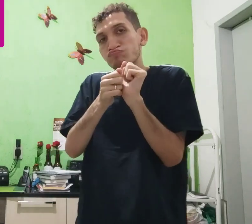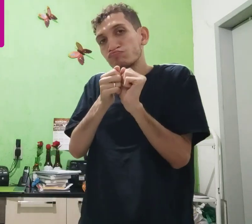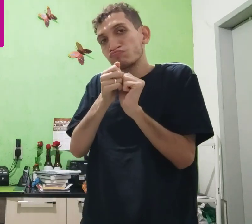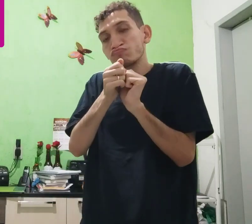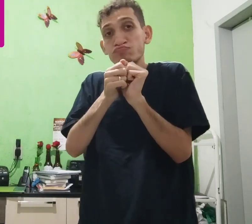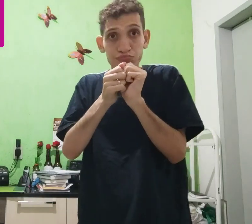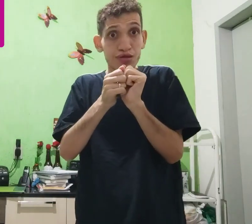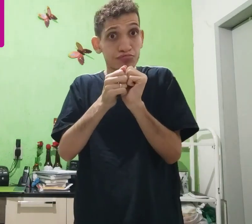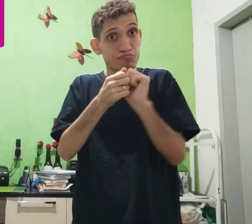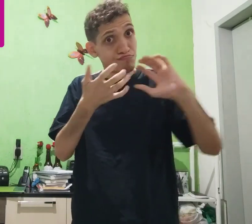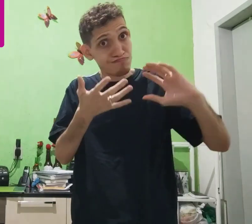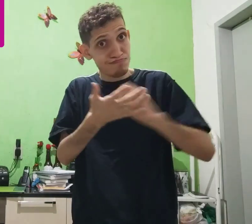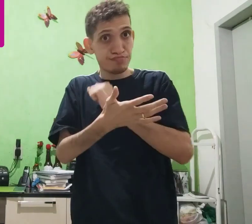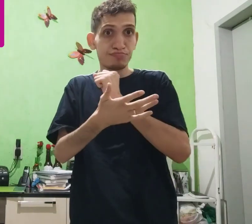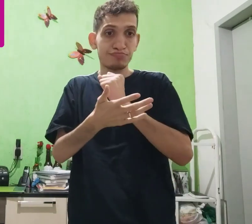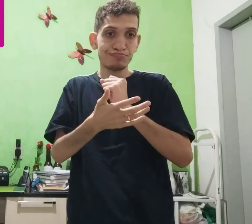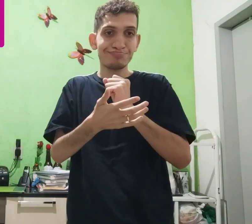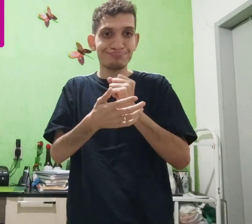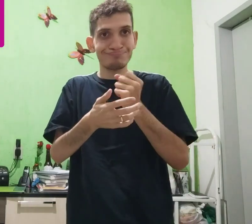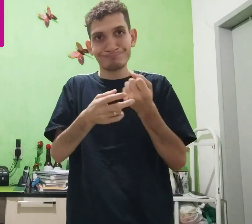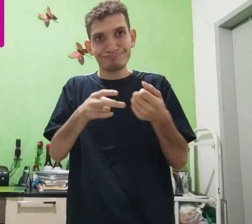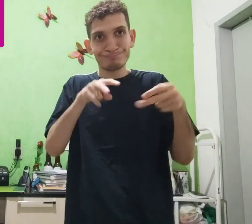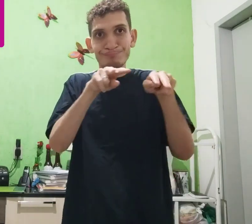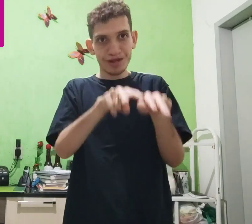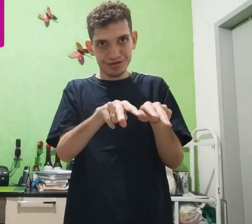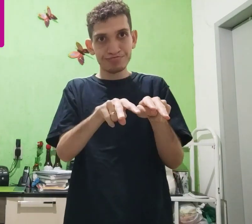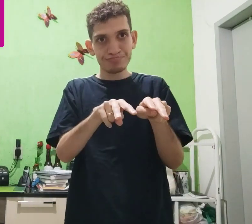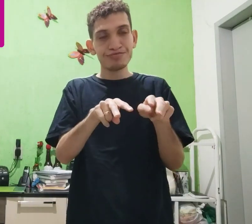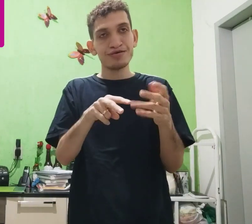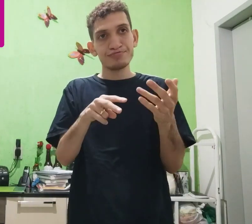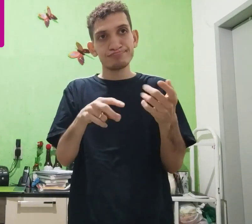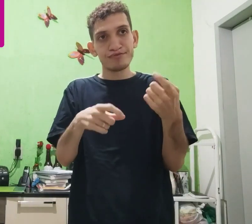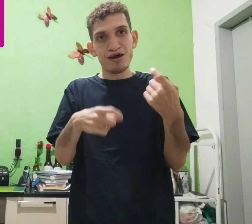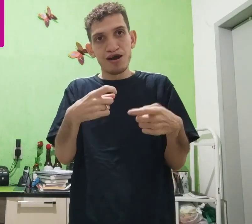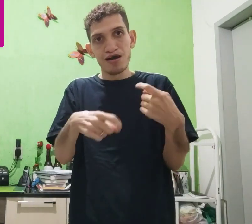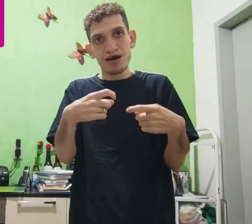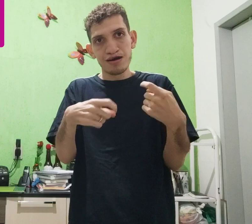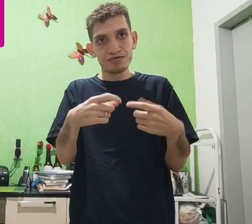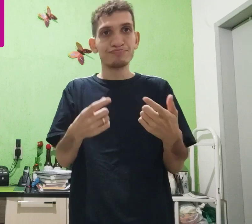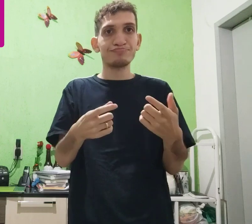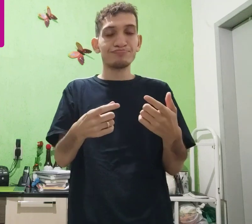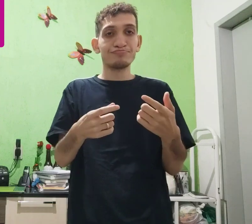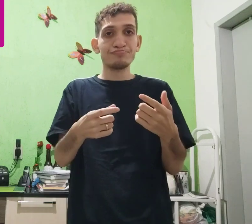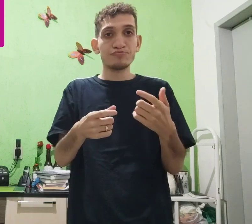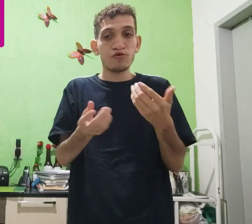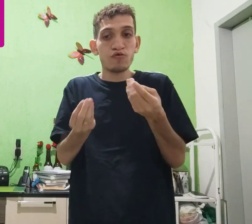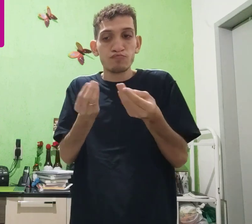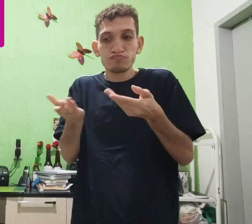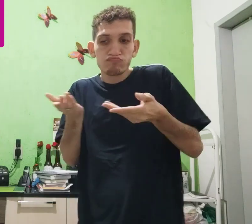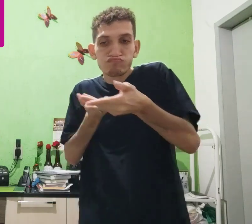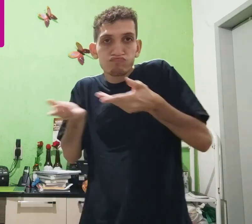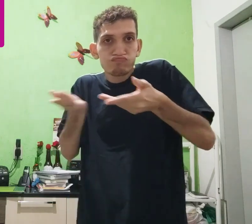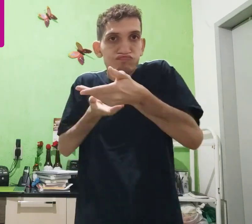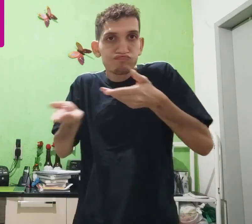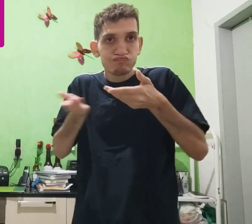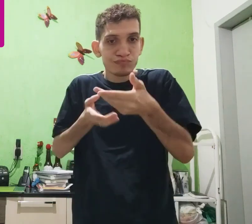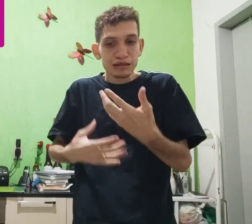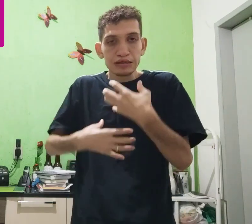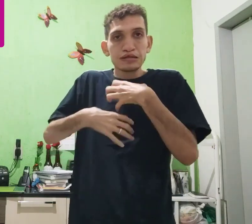namoram, e vão, se pegam, e vão pra cama. E, na relação sexual, como que